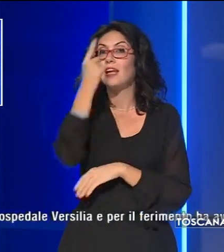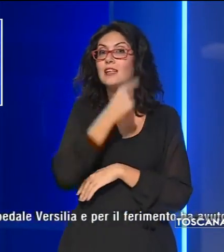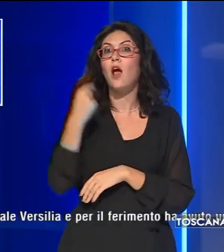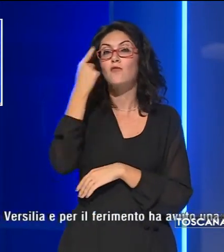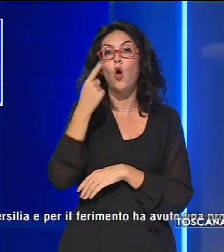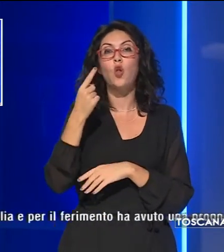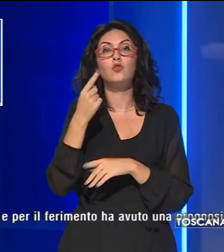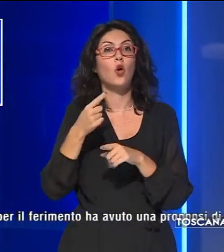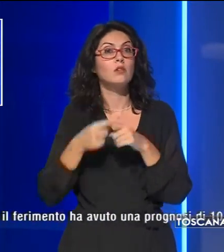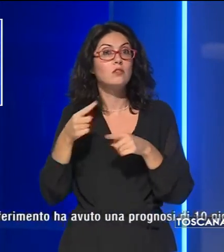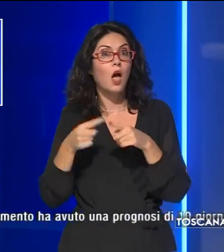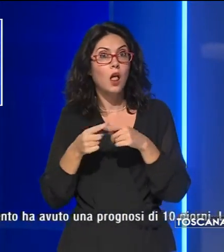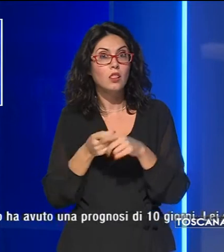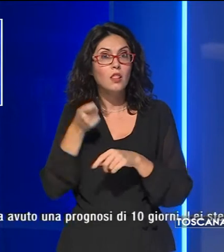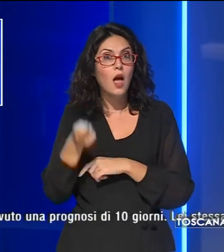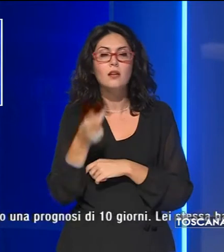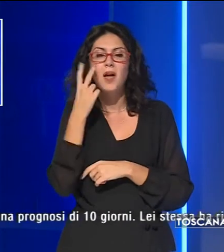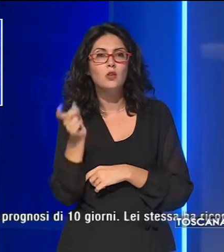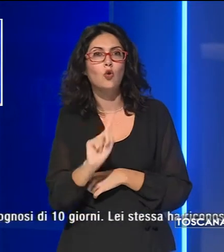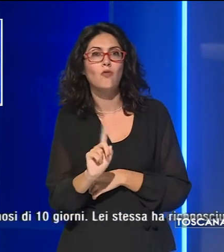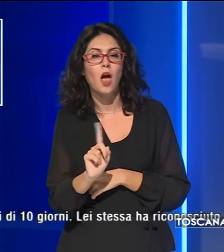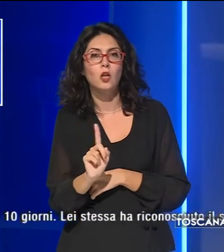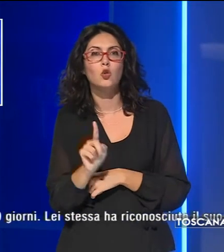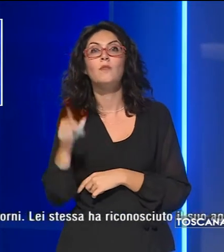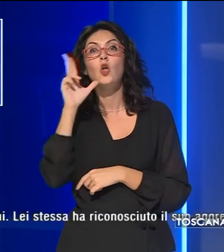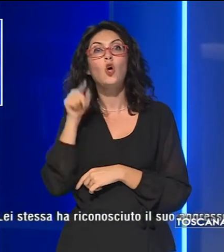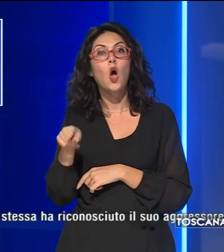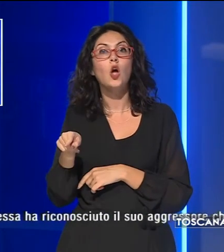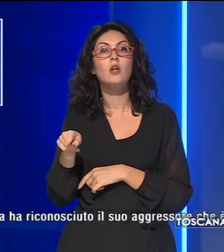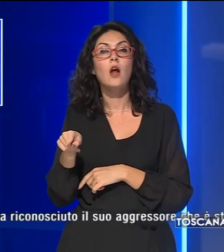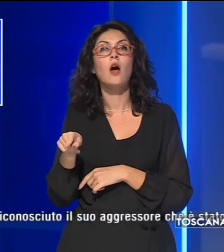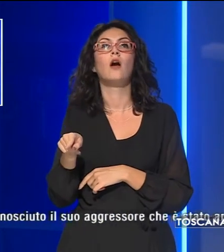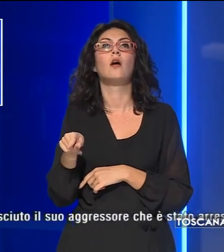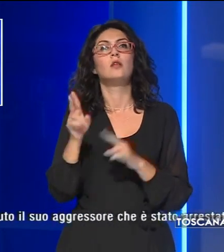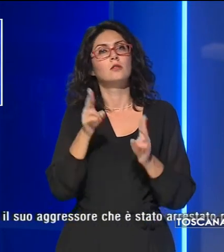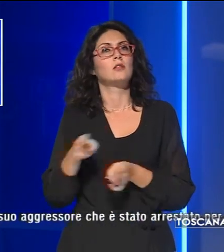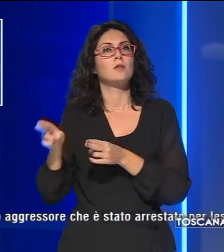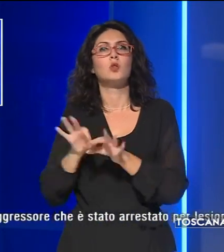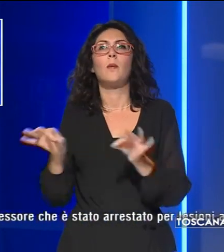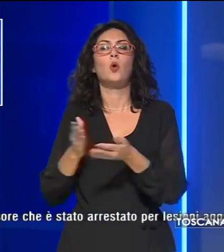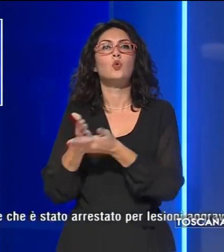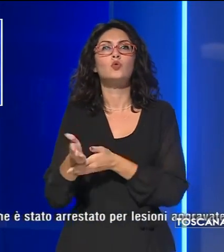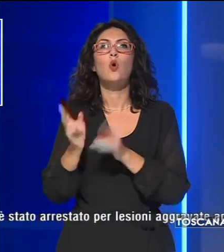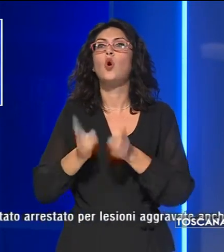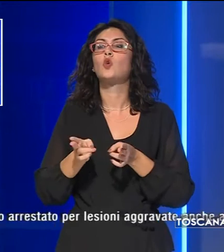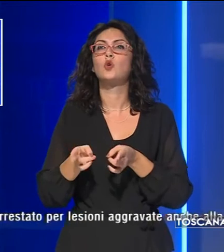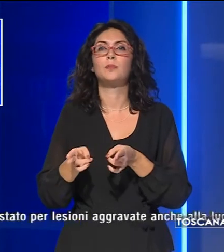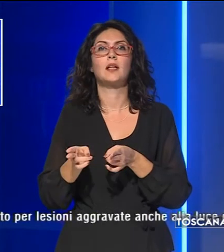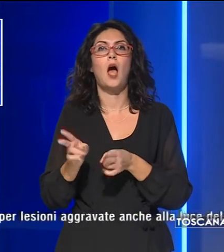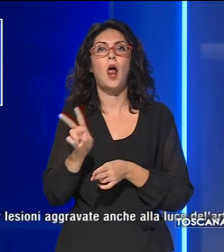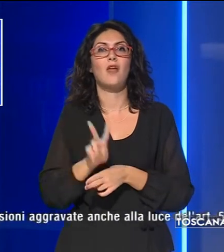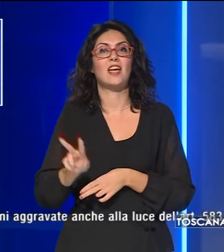tagliente che non è stato trovato. La donna è stata trasportata al pronto soccorso dell'ospedale Versilia